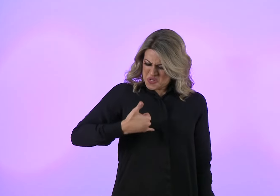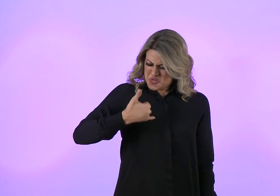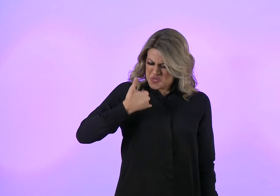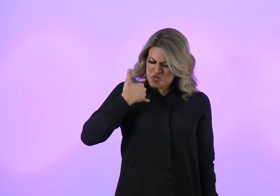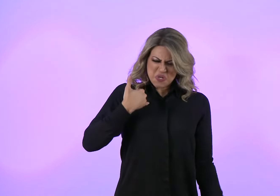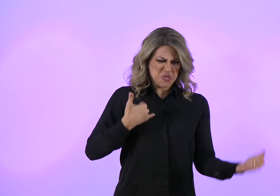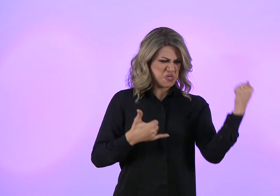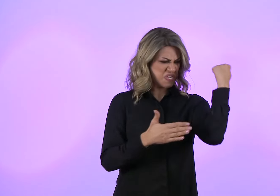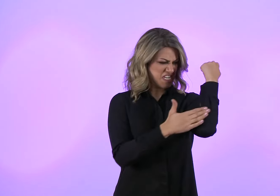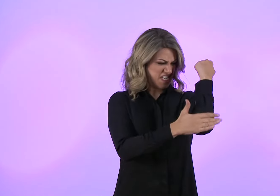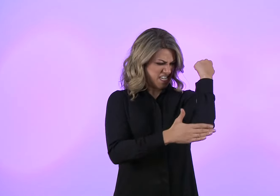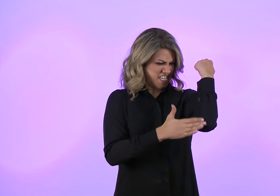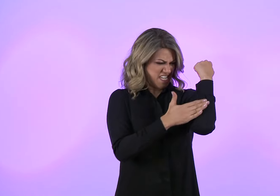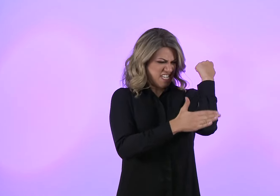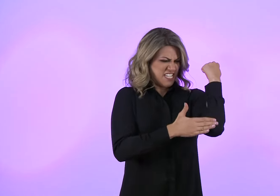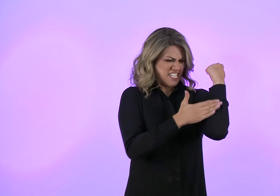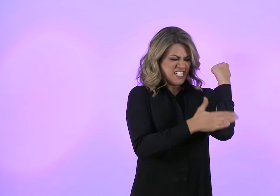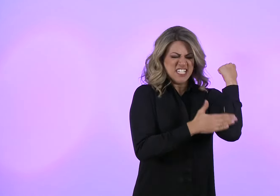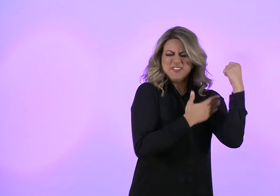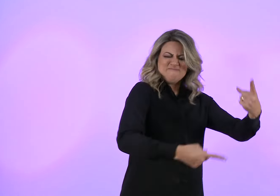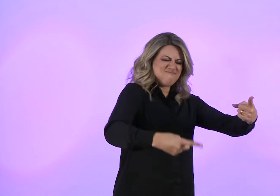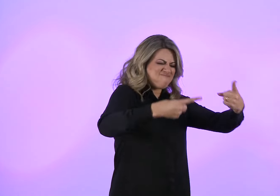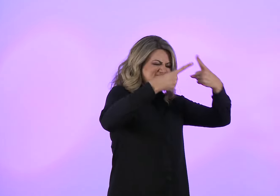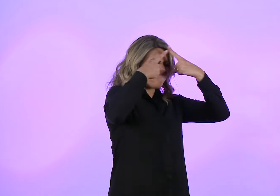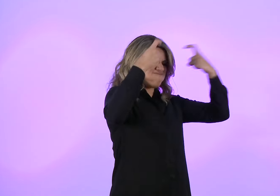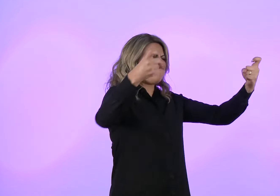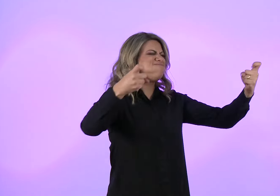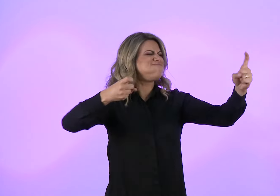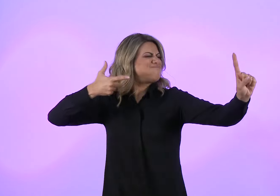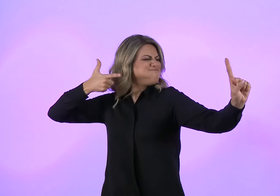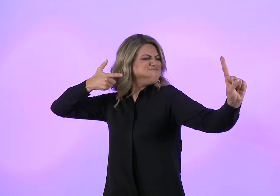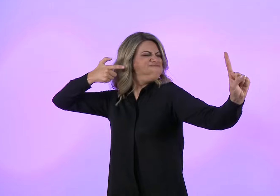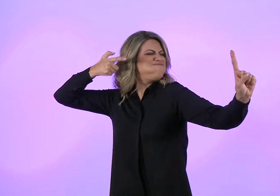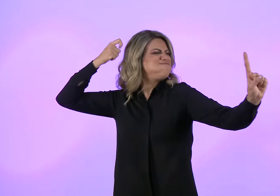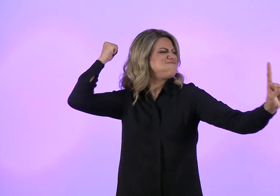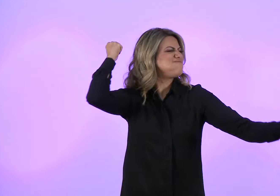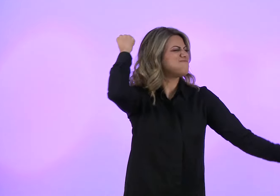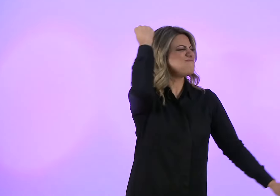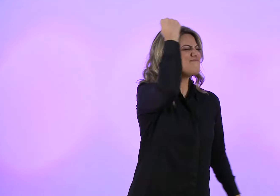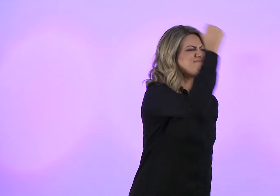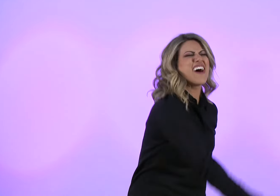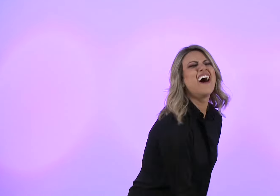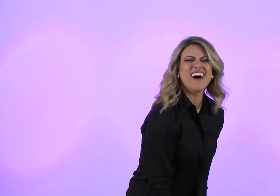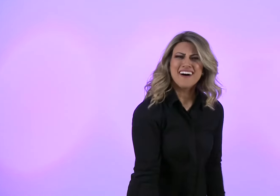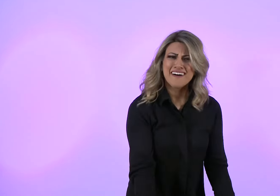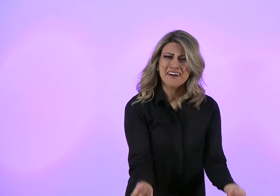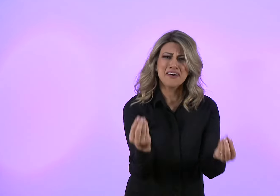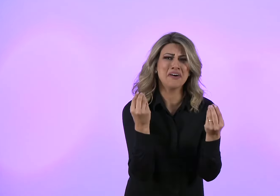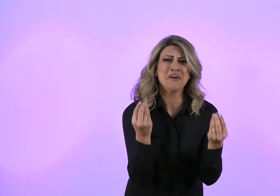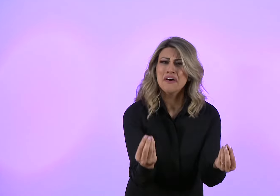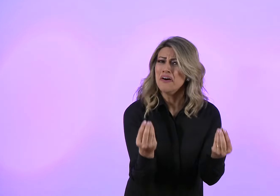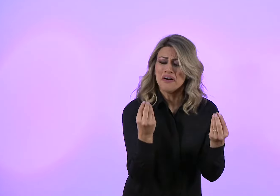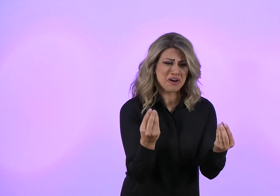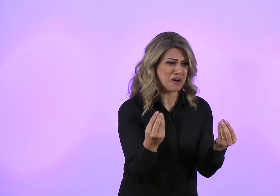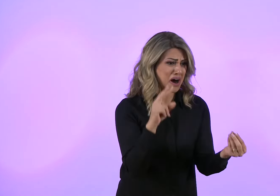O orgulho Fere o ciúme E mata Não adianta